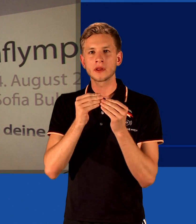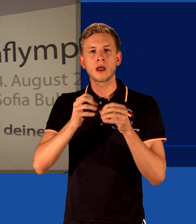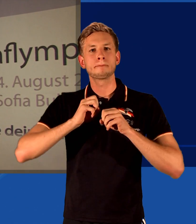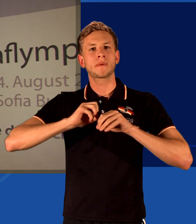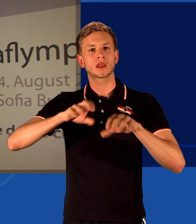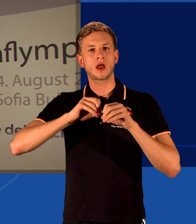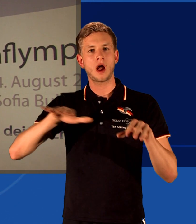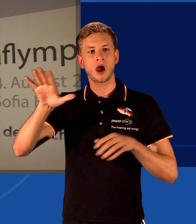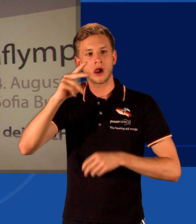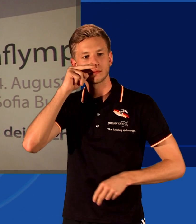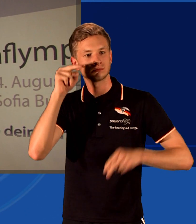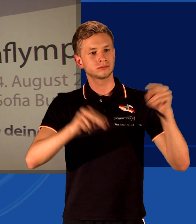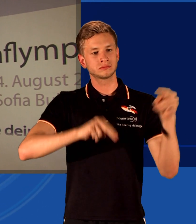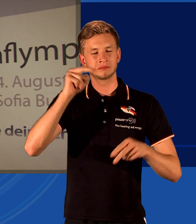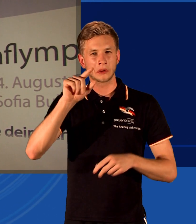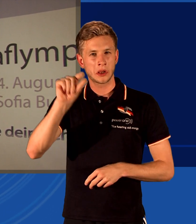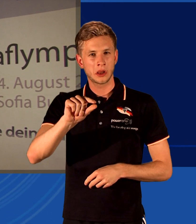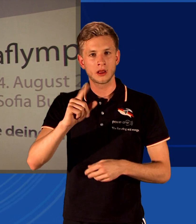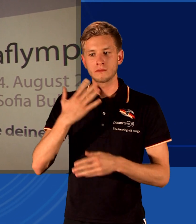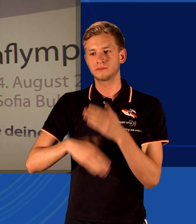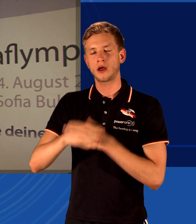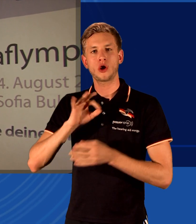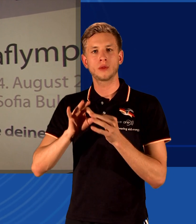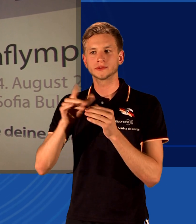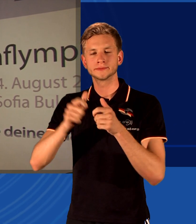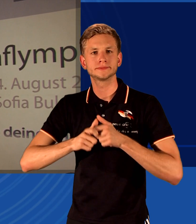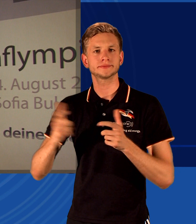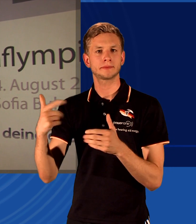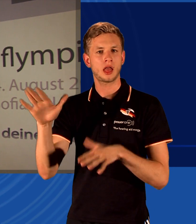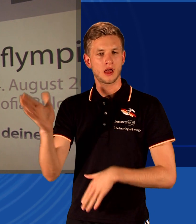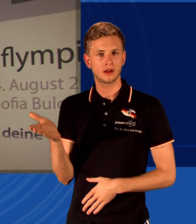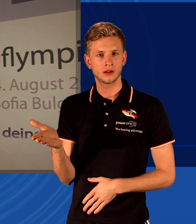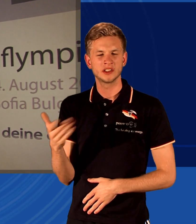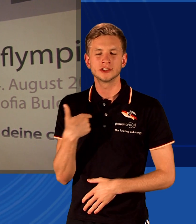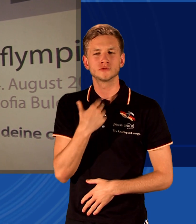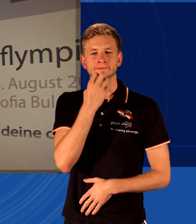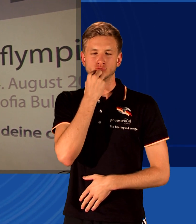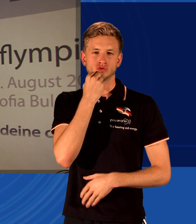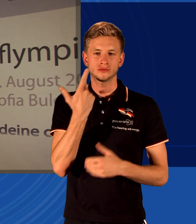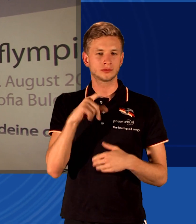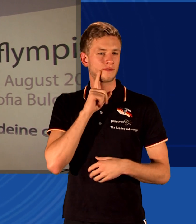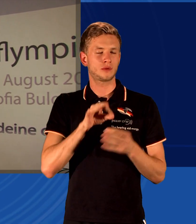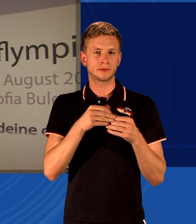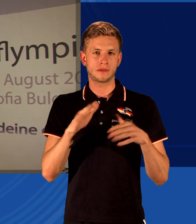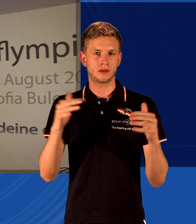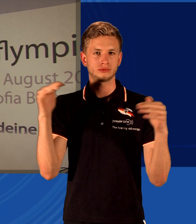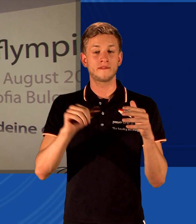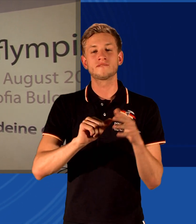Interesse ist ja nicht so groß wie bei den Paralympics. Da würde ich mir schon etwas mehr Aufmerksamkeit wünschen, gerade auch von den öffentlich